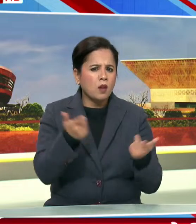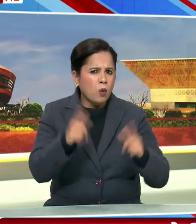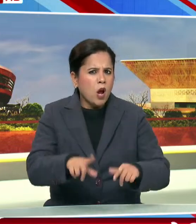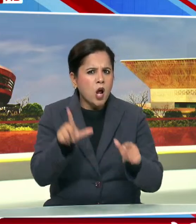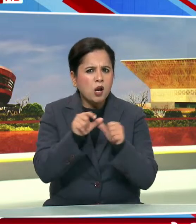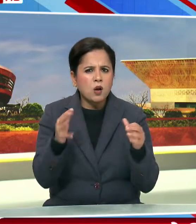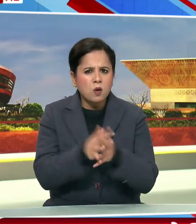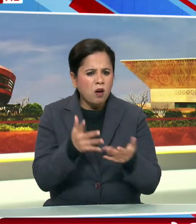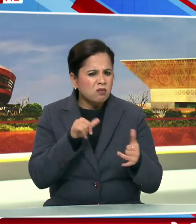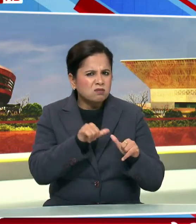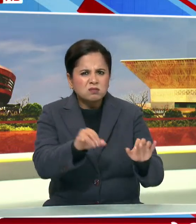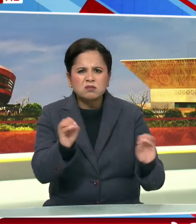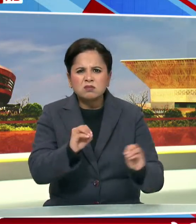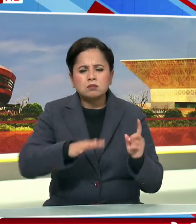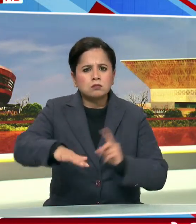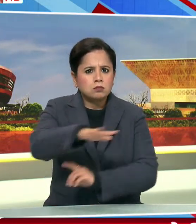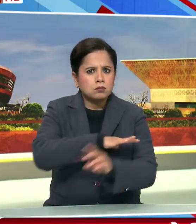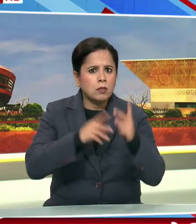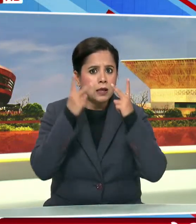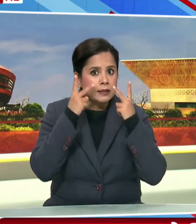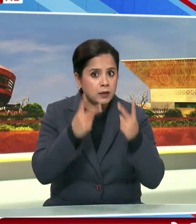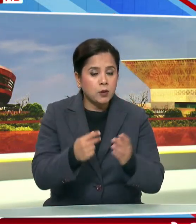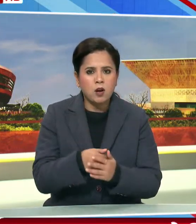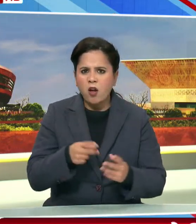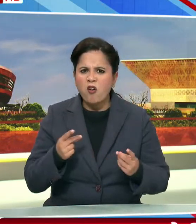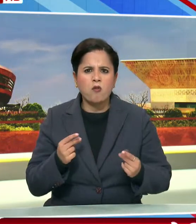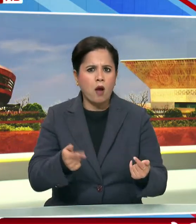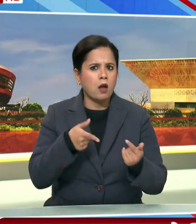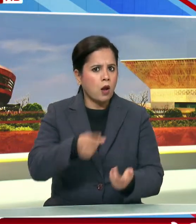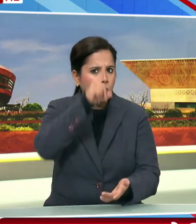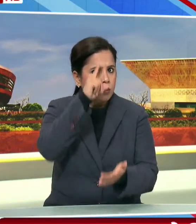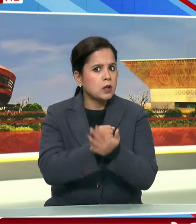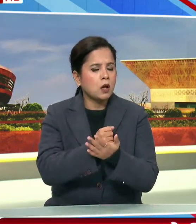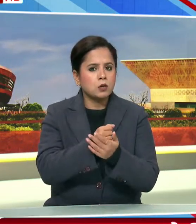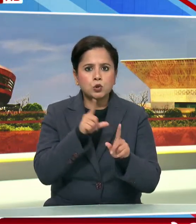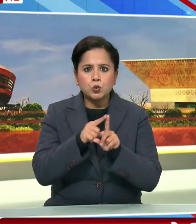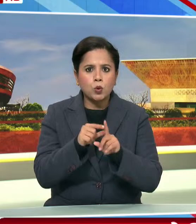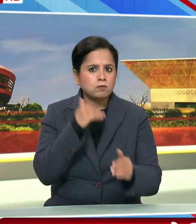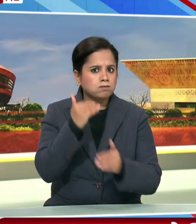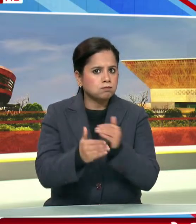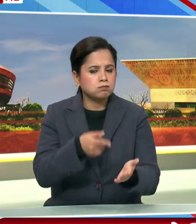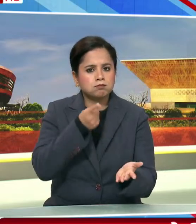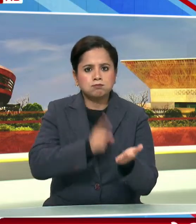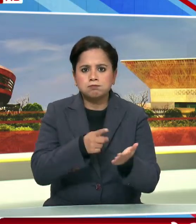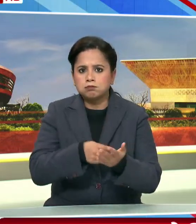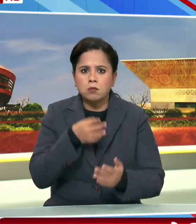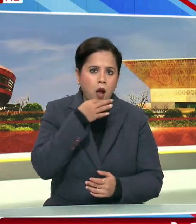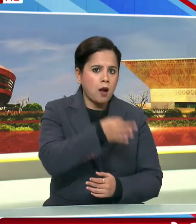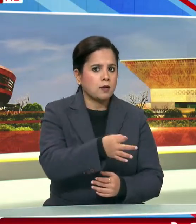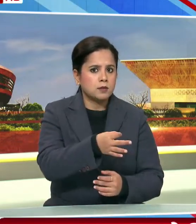कानून व्यवस्था की इस्सिती को लेकर ततकाल निरनायक कारवाई करने की कीमाग